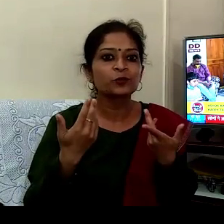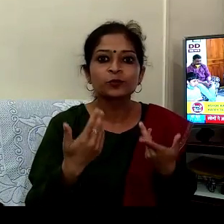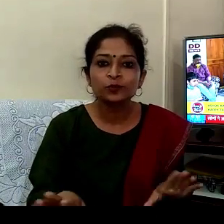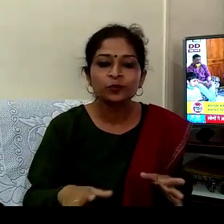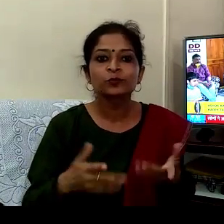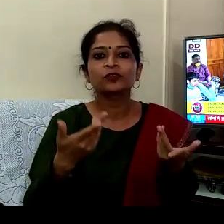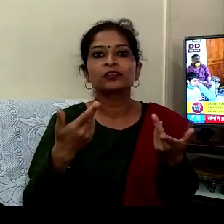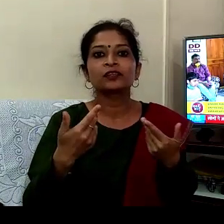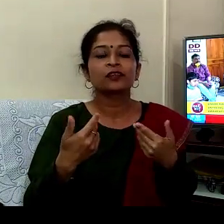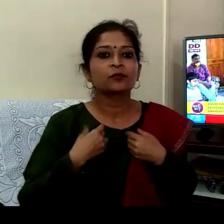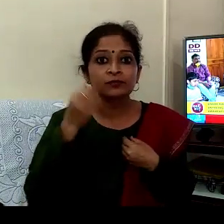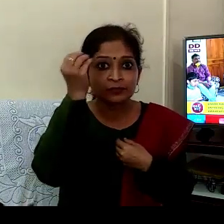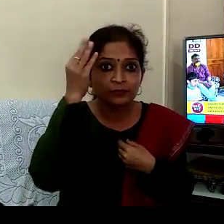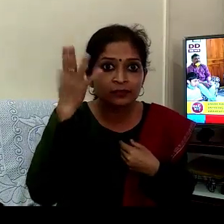طرح کی